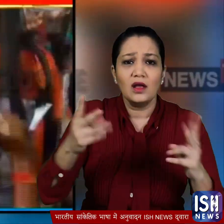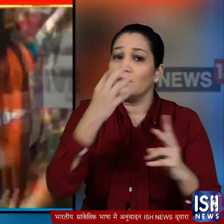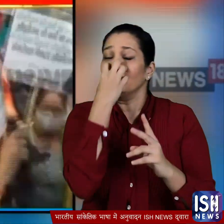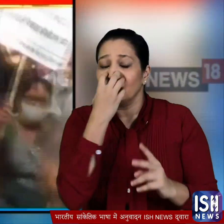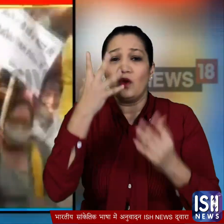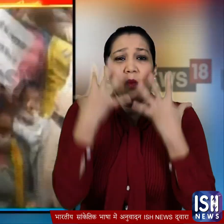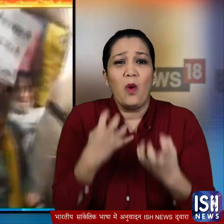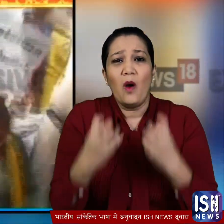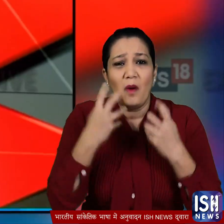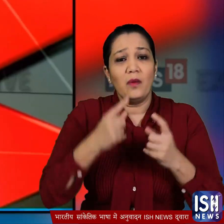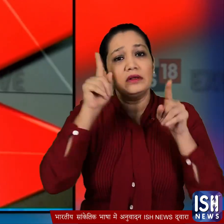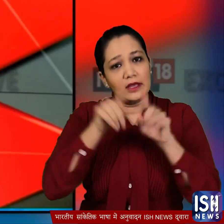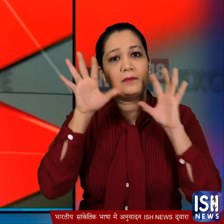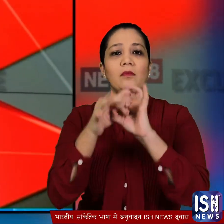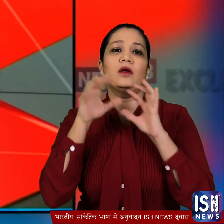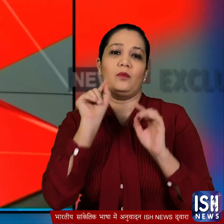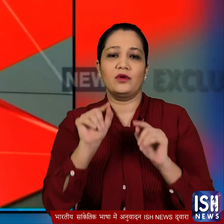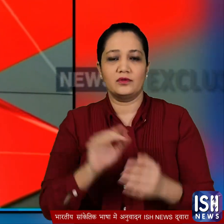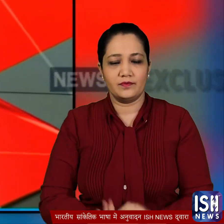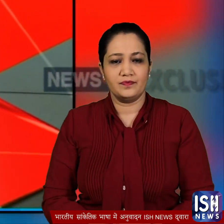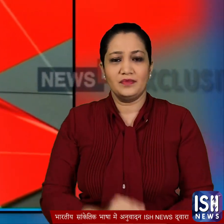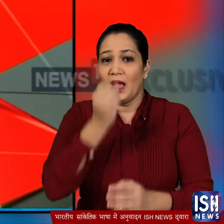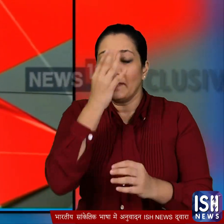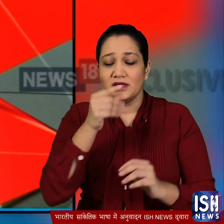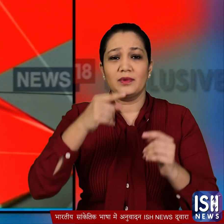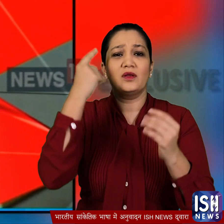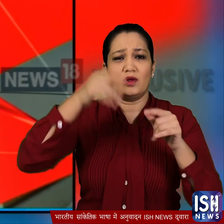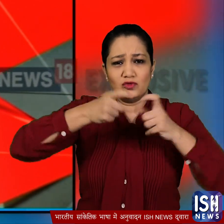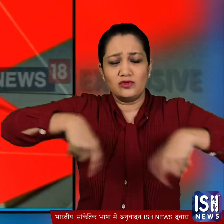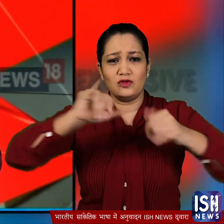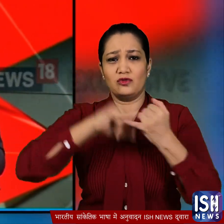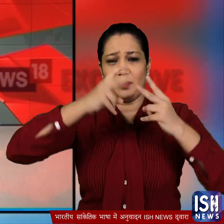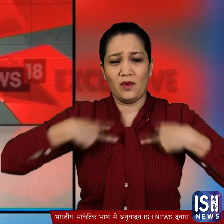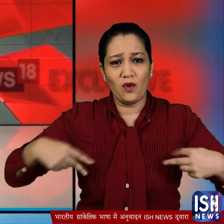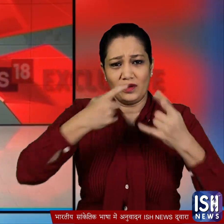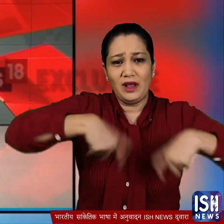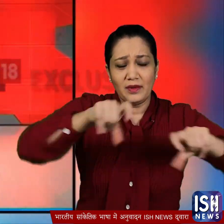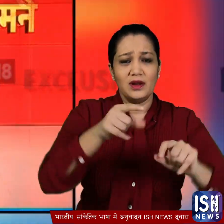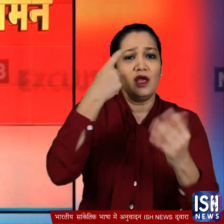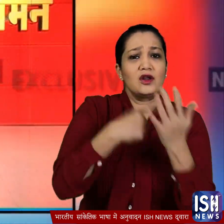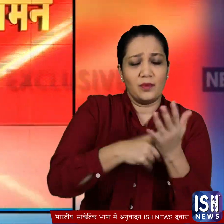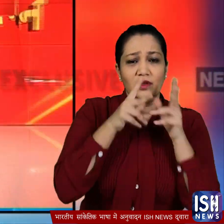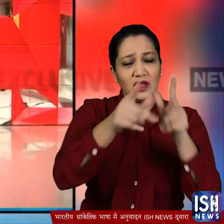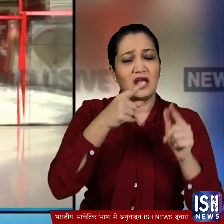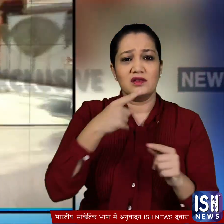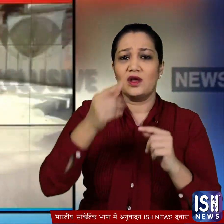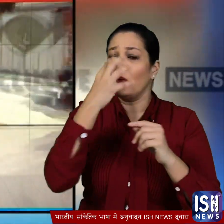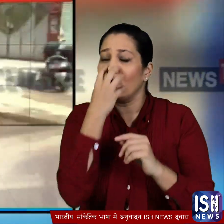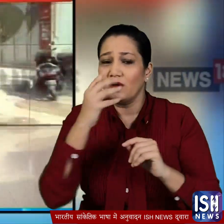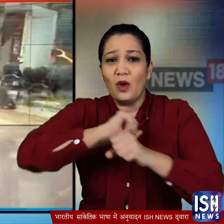से जुड़े मुद्धे पर था क्योंकि बीजेपी ने सुब्रीम कोट की कमिटी की रिपोर्ट के आधार पर ये दावा किया है कि कोरोना संकट के दौरान दिल्ली सरकार